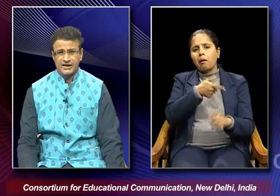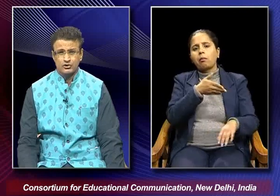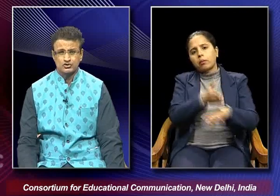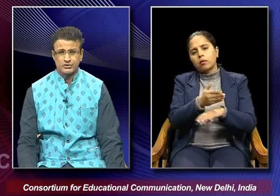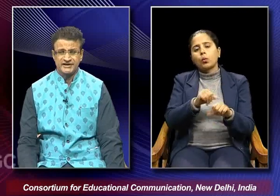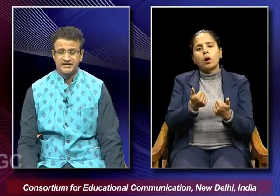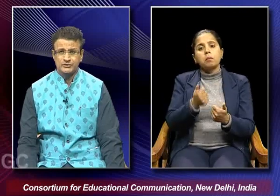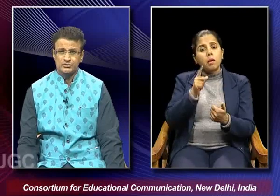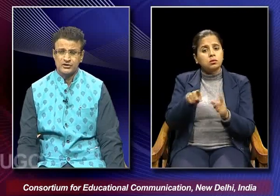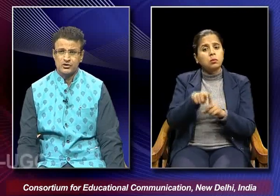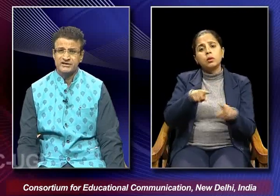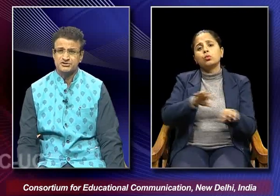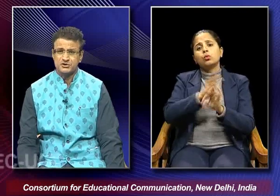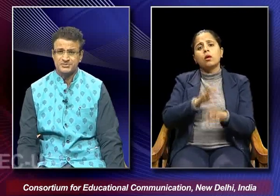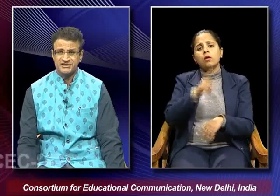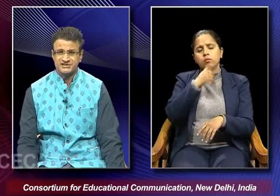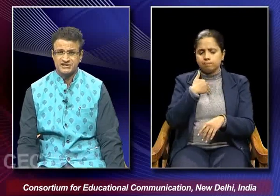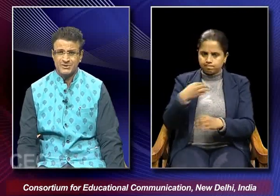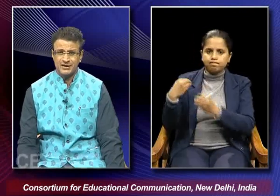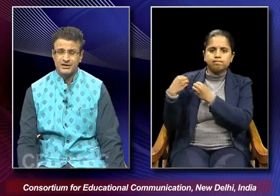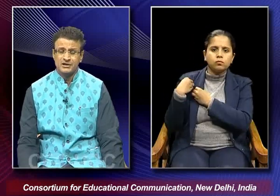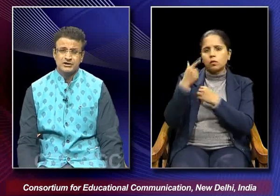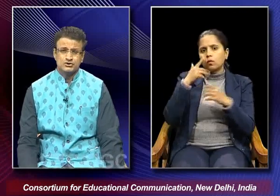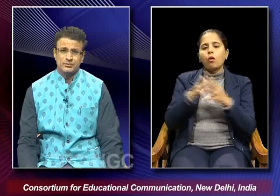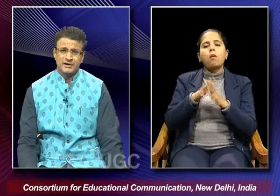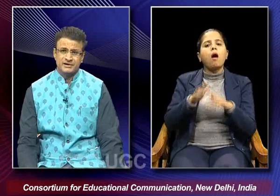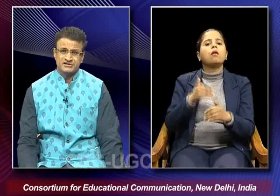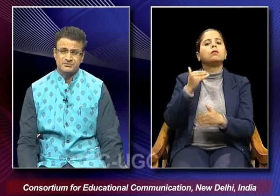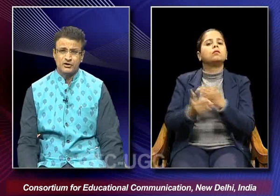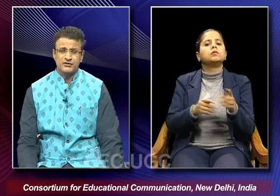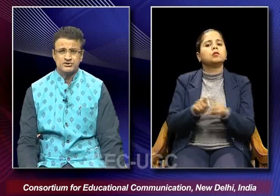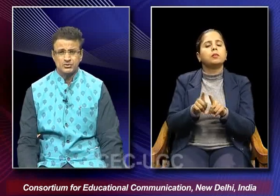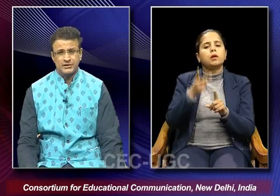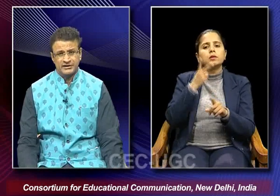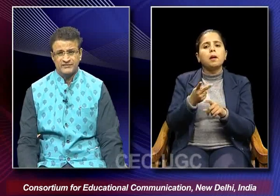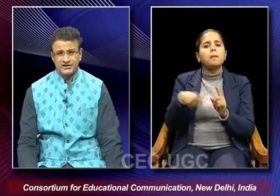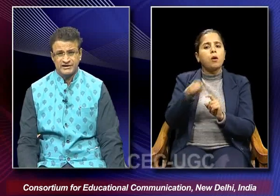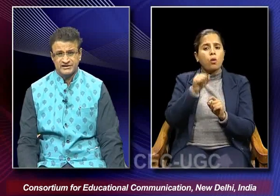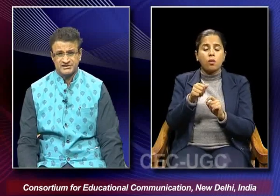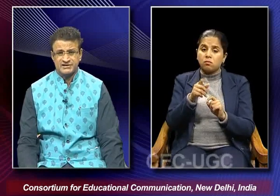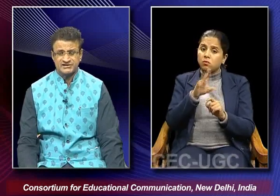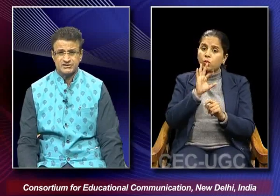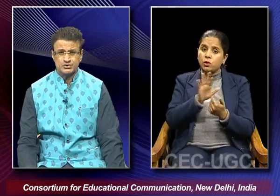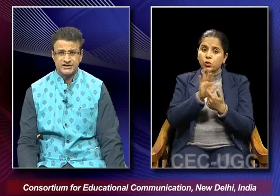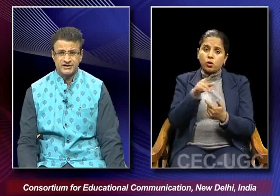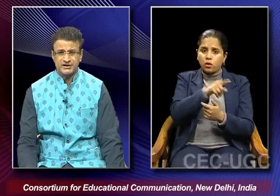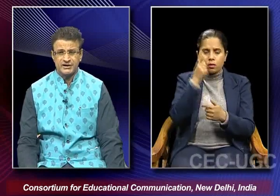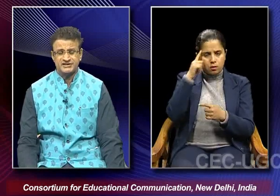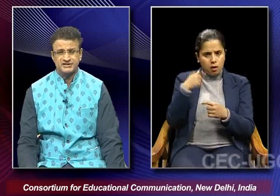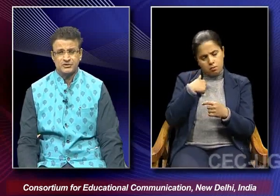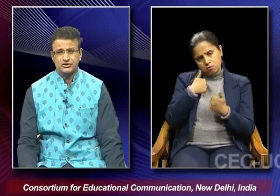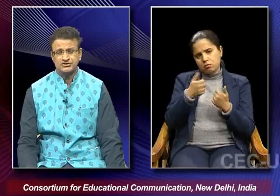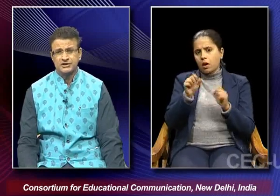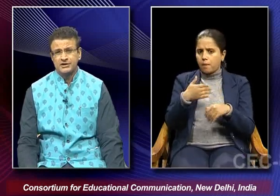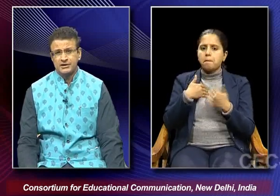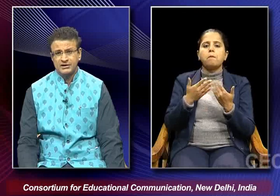they are also ready to take on the responsibilities as well so the symbol of virtue definitely is it is associated and